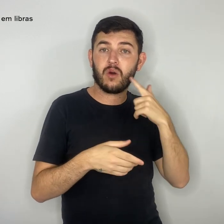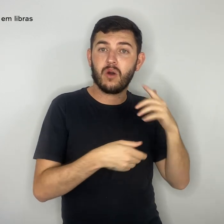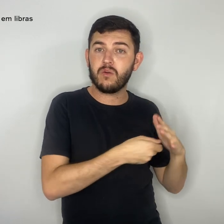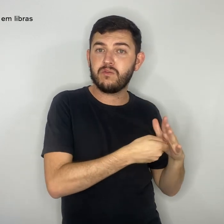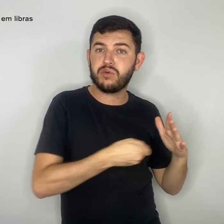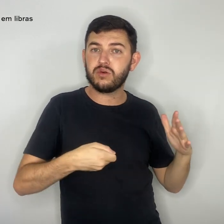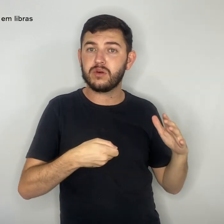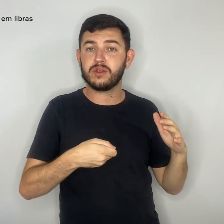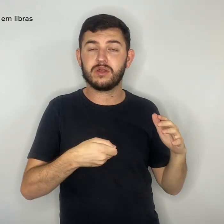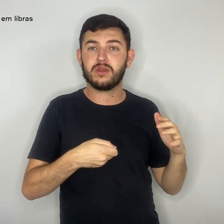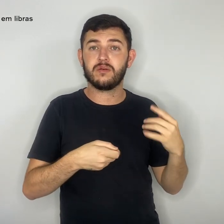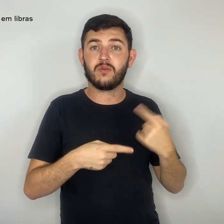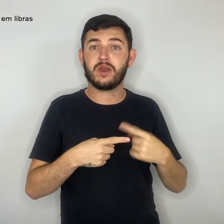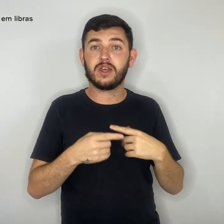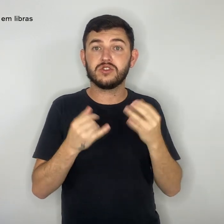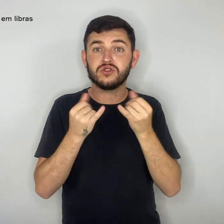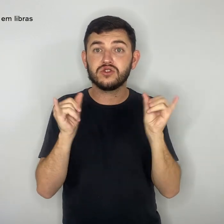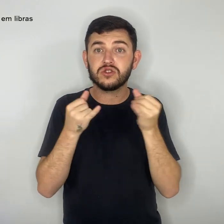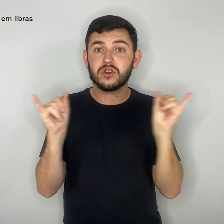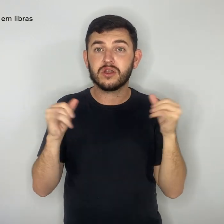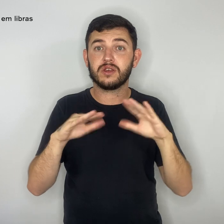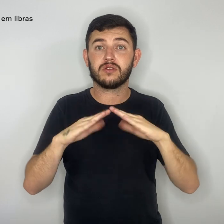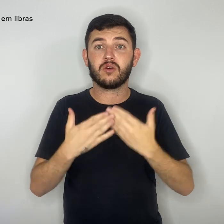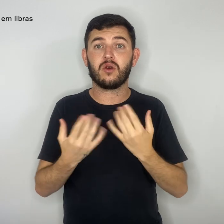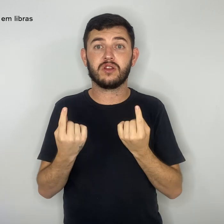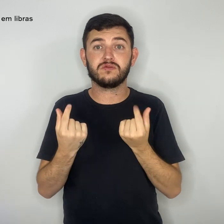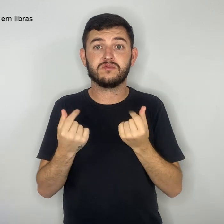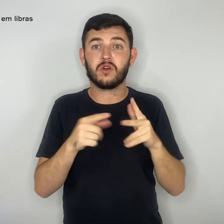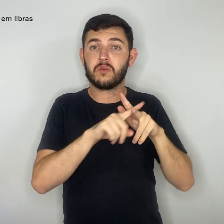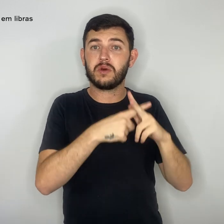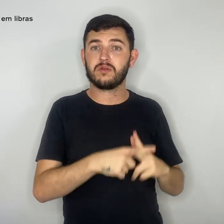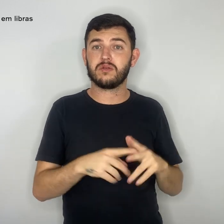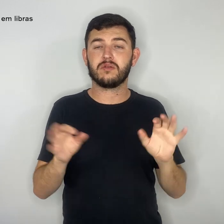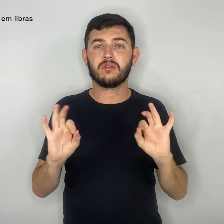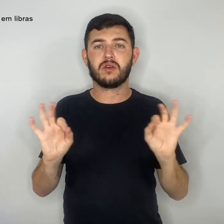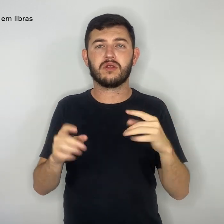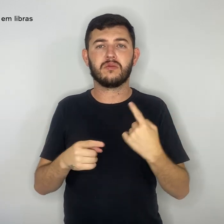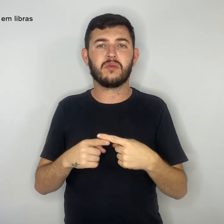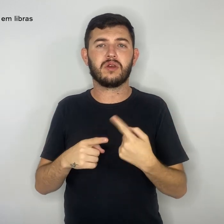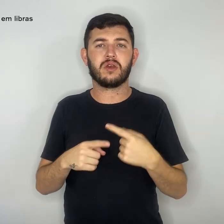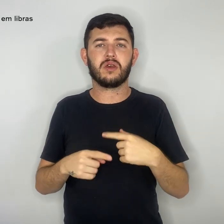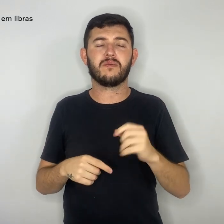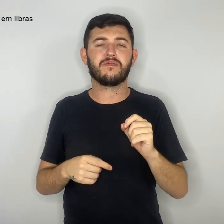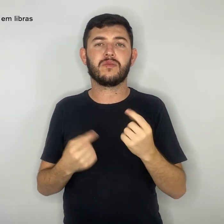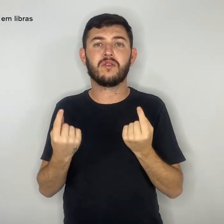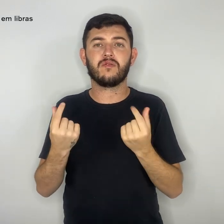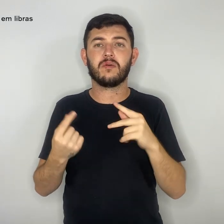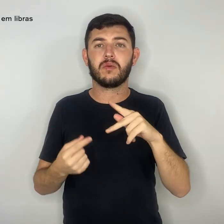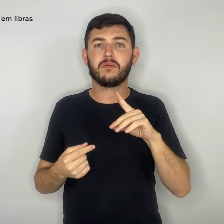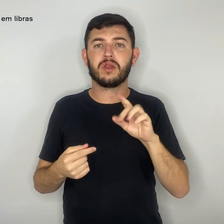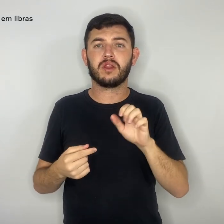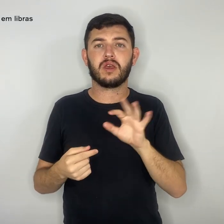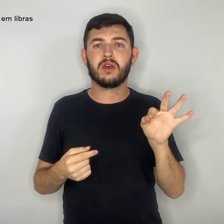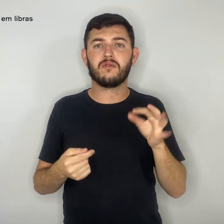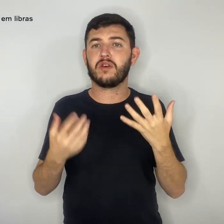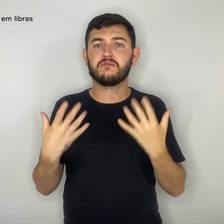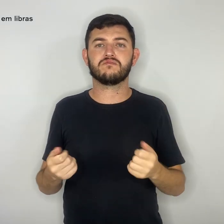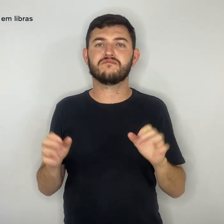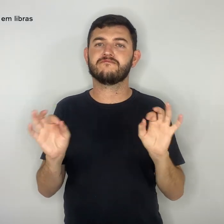manutenção porque não recebeu a verba do PDAF. Inclusive, as torneiras foram